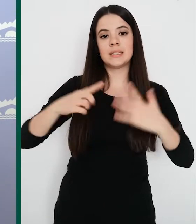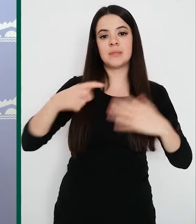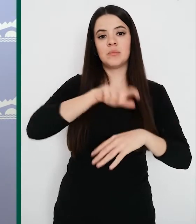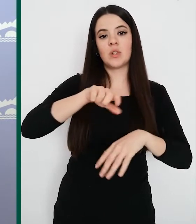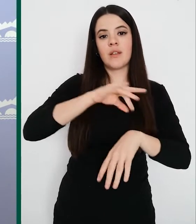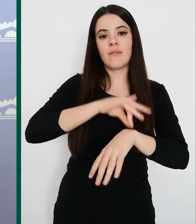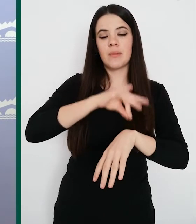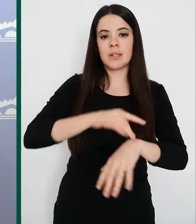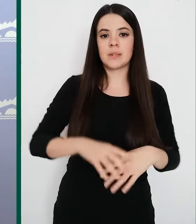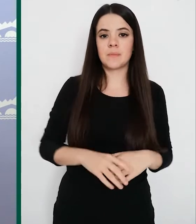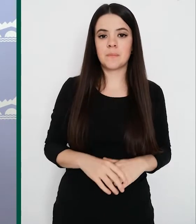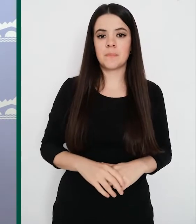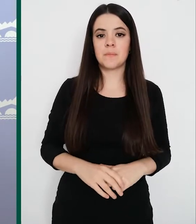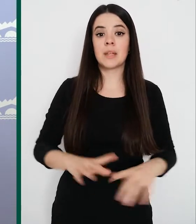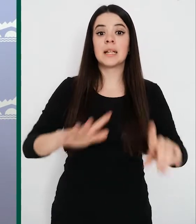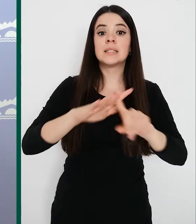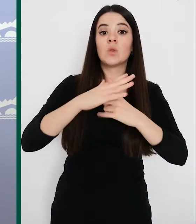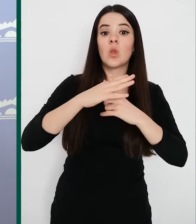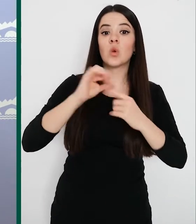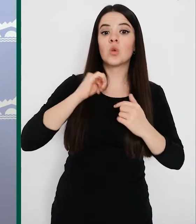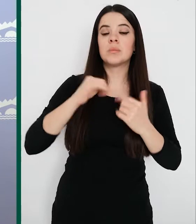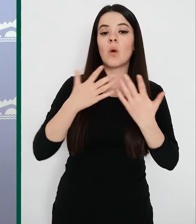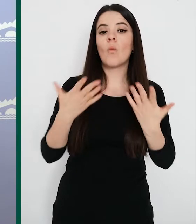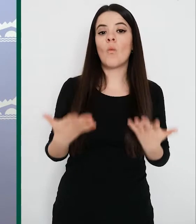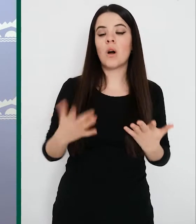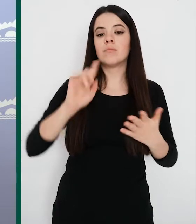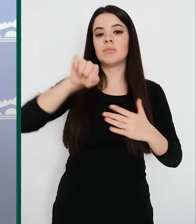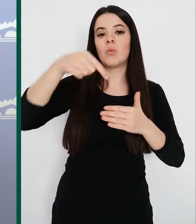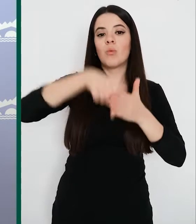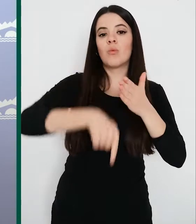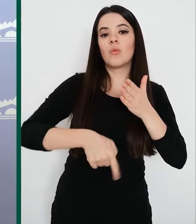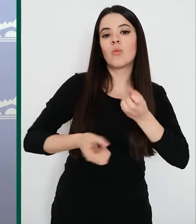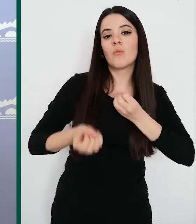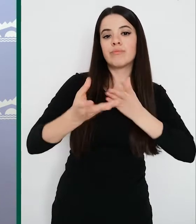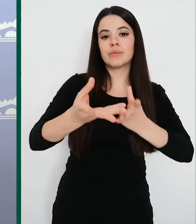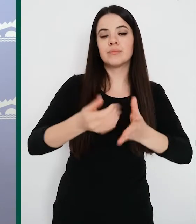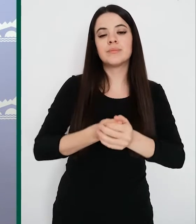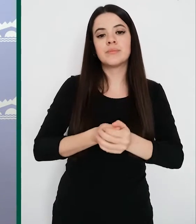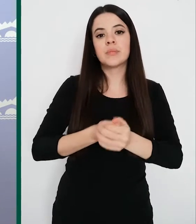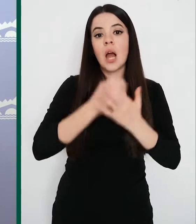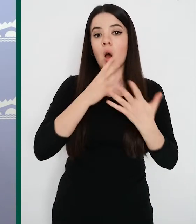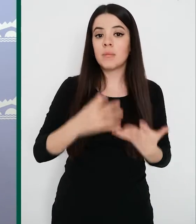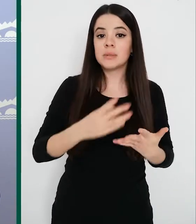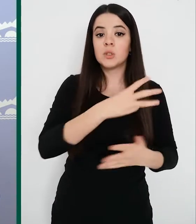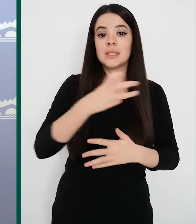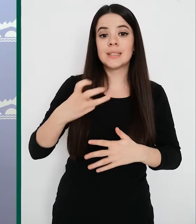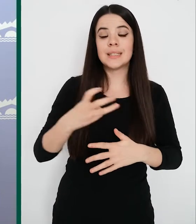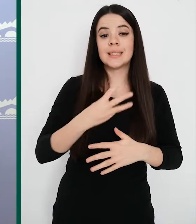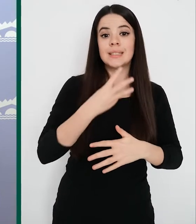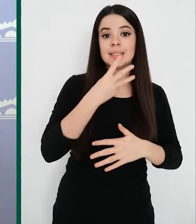Y en cuanto a la situación hospitalaria, aunque se la detallaré en unos segundos, hay en estos momentos 303 personas ingresadas,